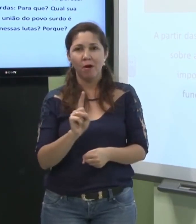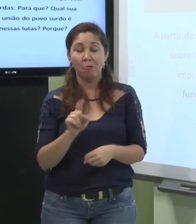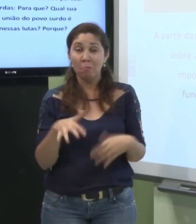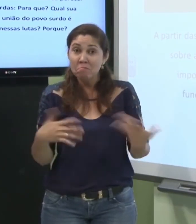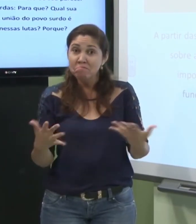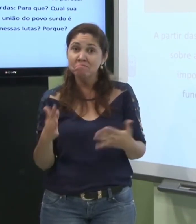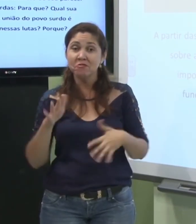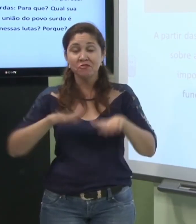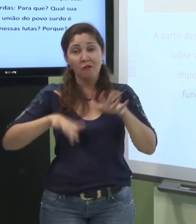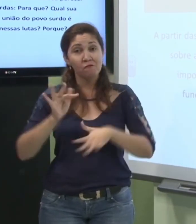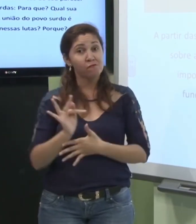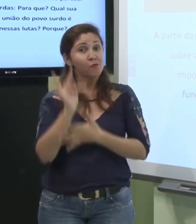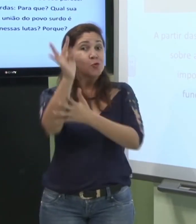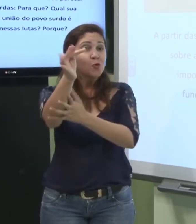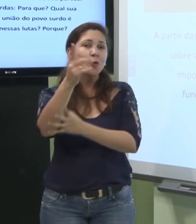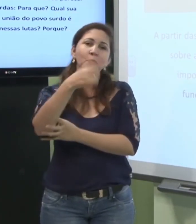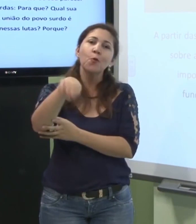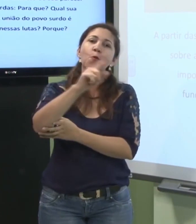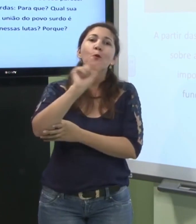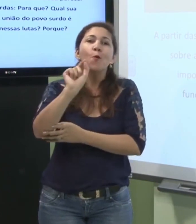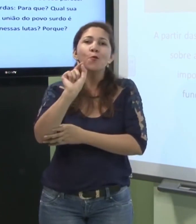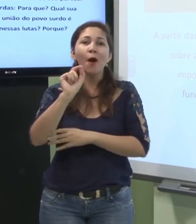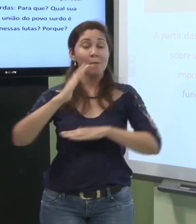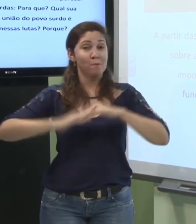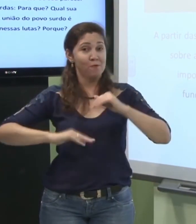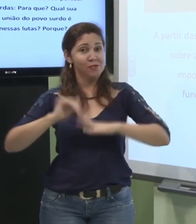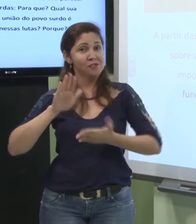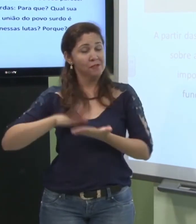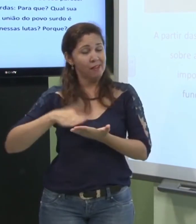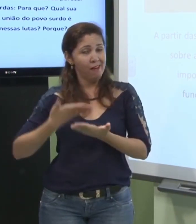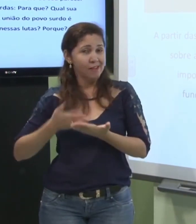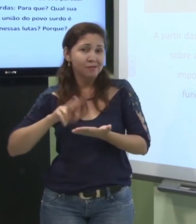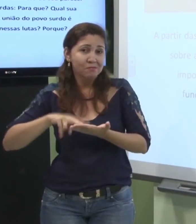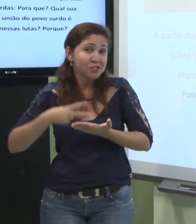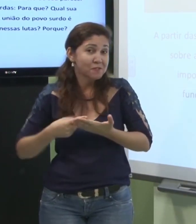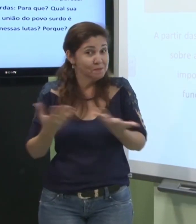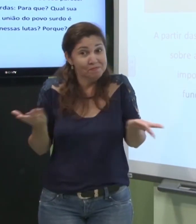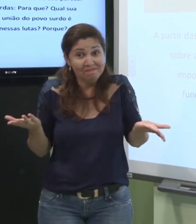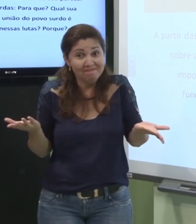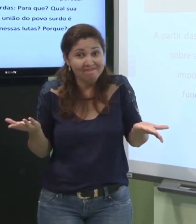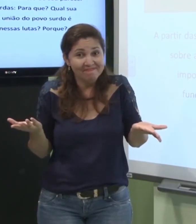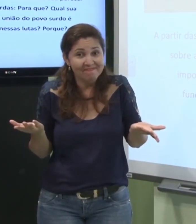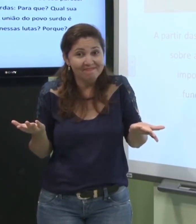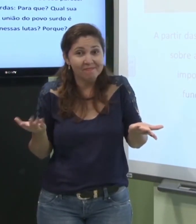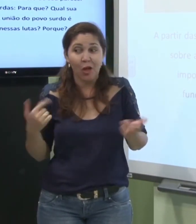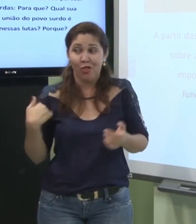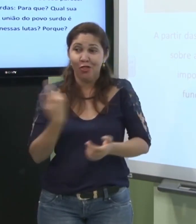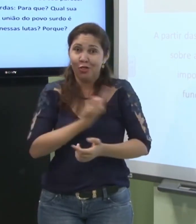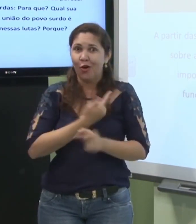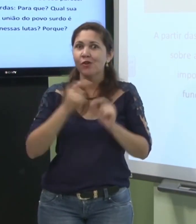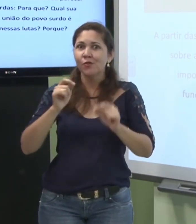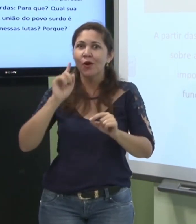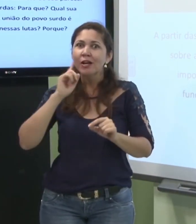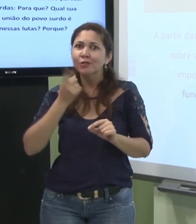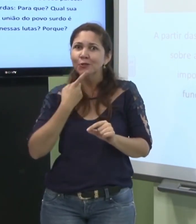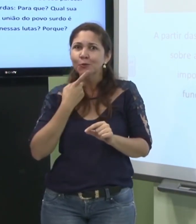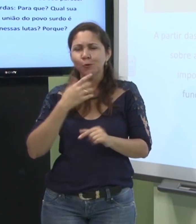talvez futuramente vocês podem ser tradutores intérpretes nós surdos